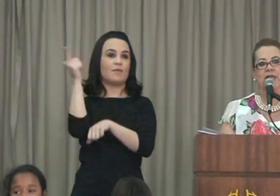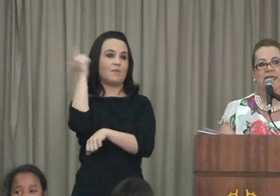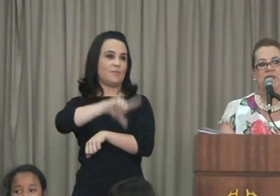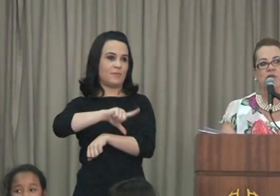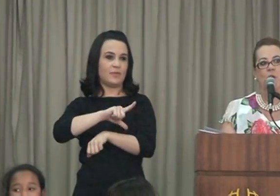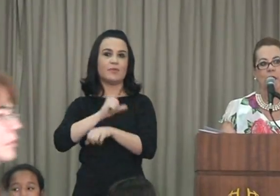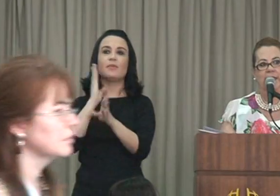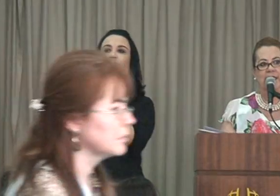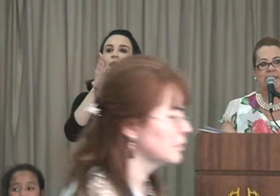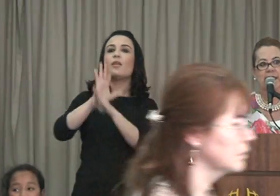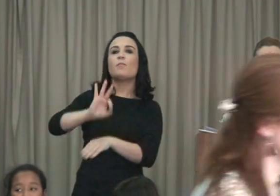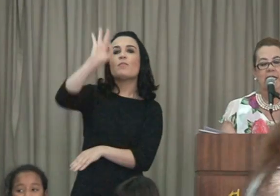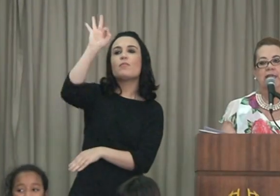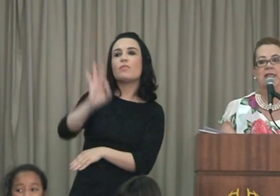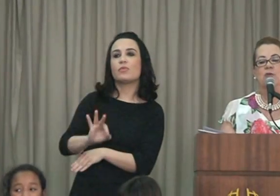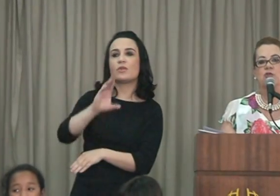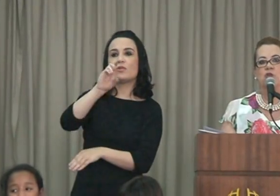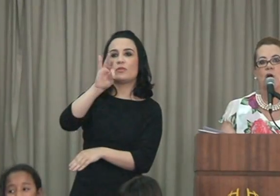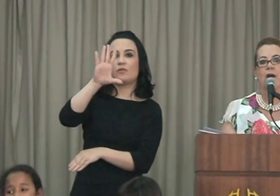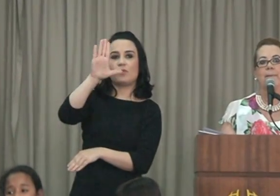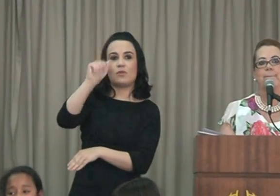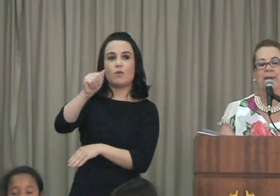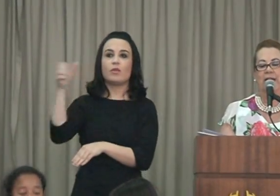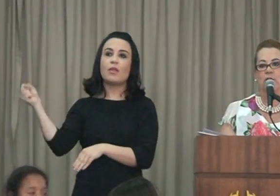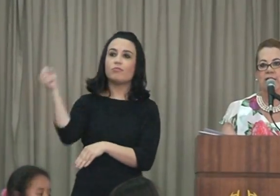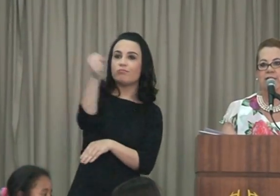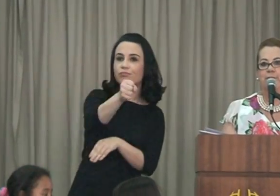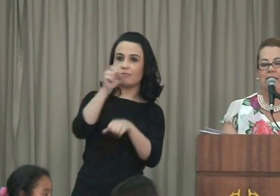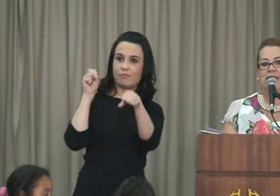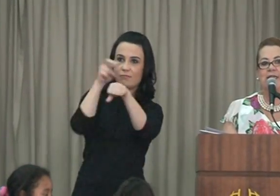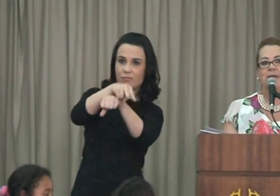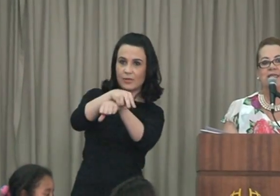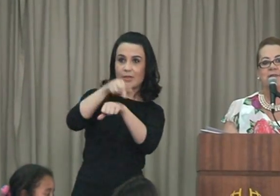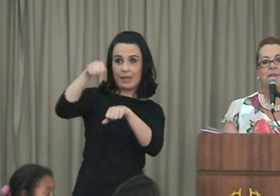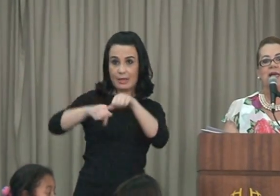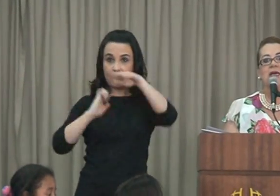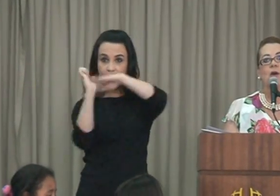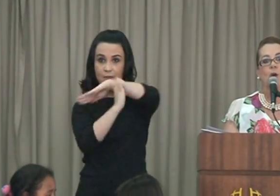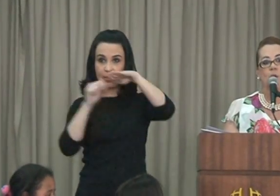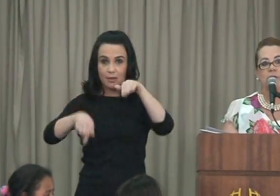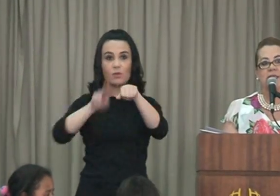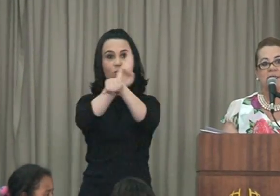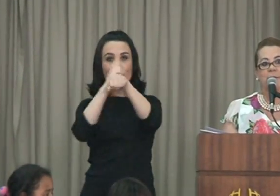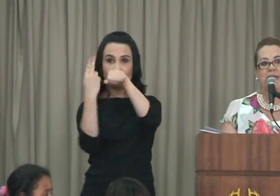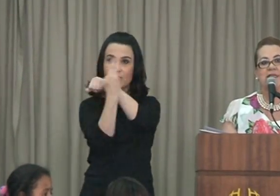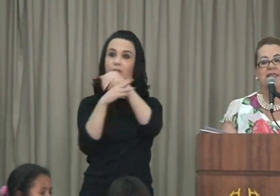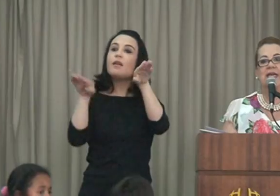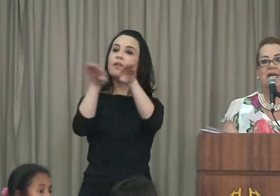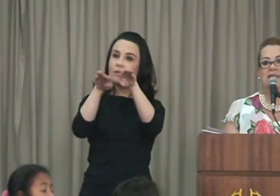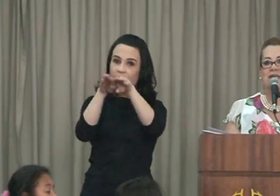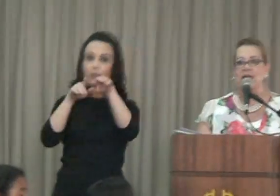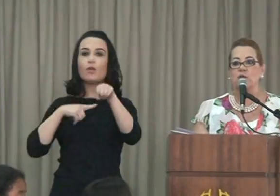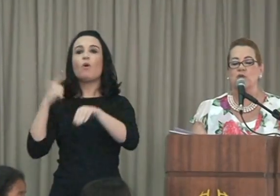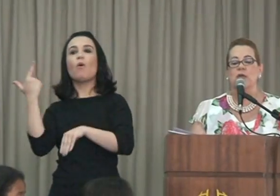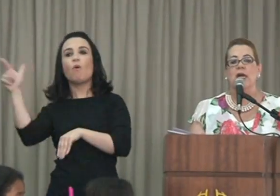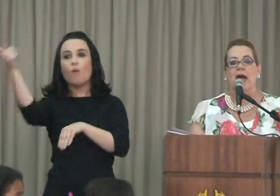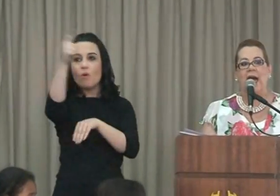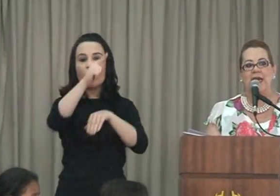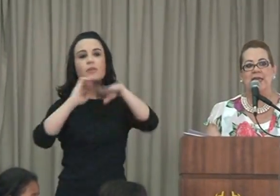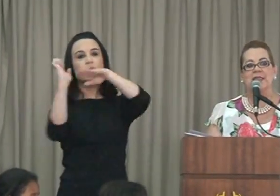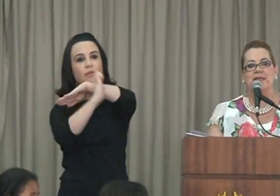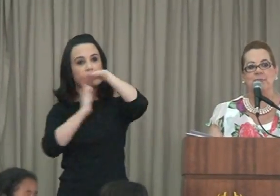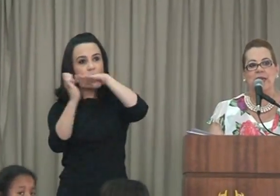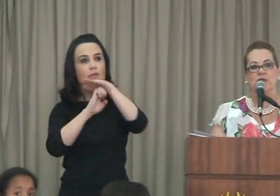cumprimento da lei de cotas. Não só para a nossa empresa, mas também outras empresas têm acesso